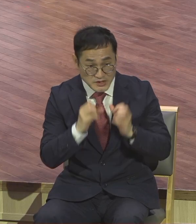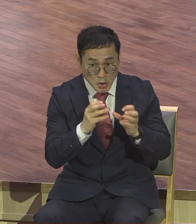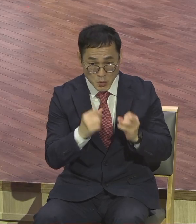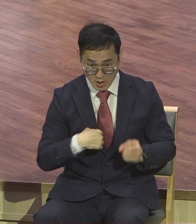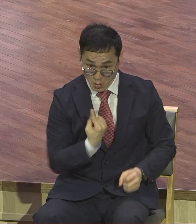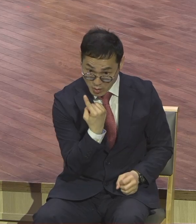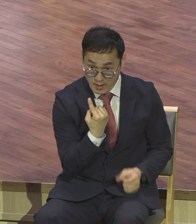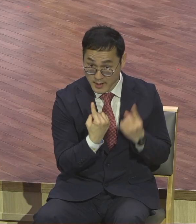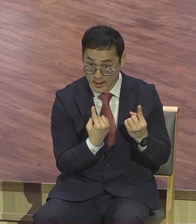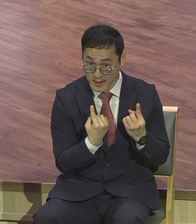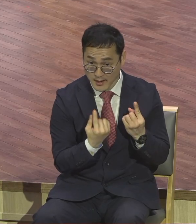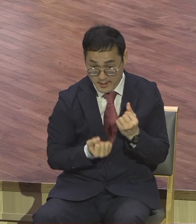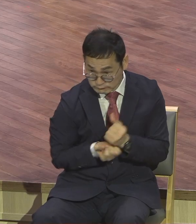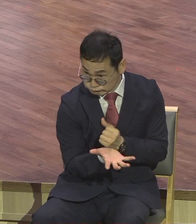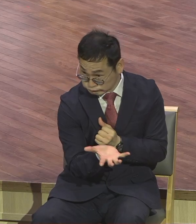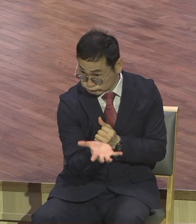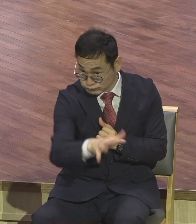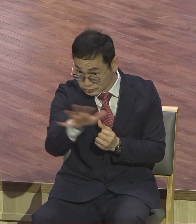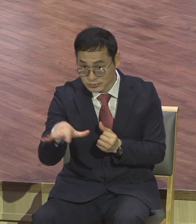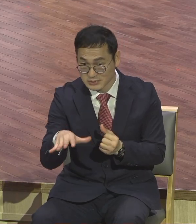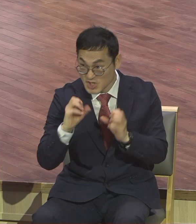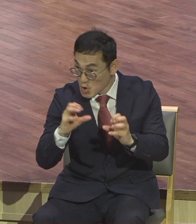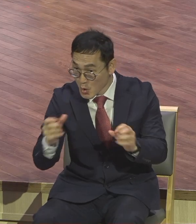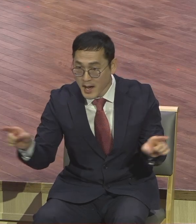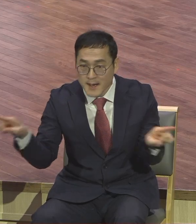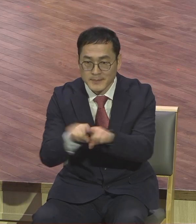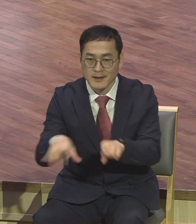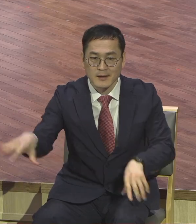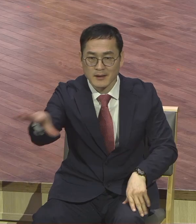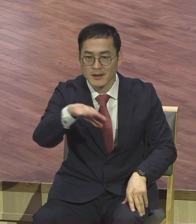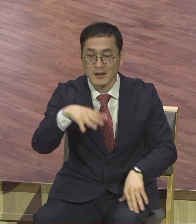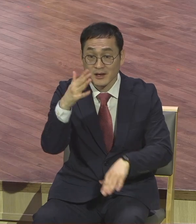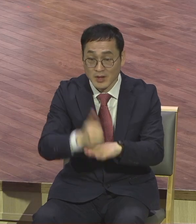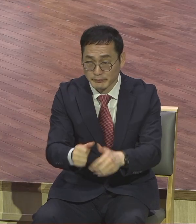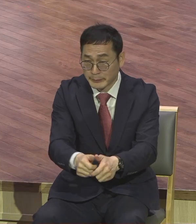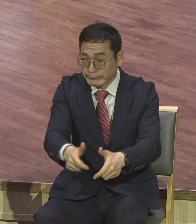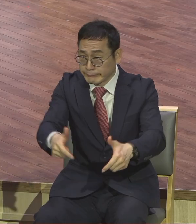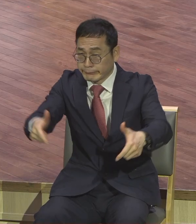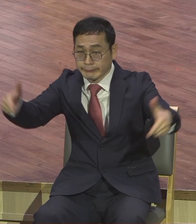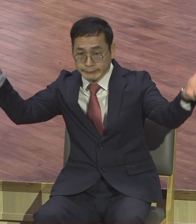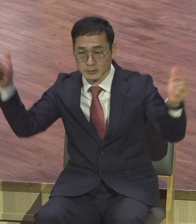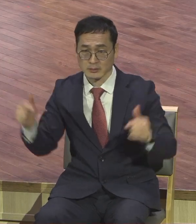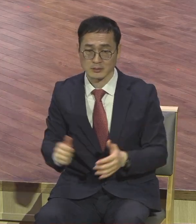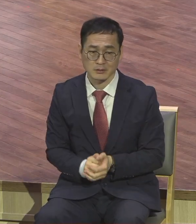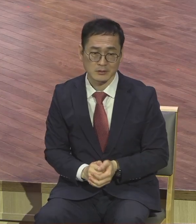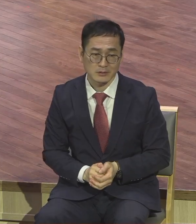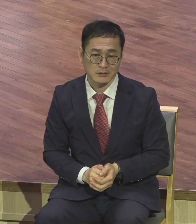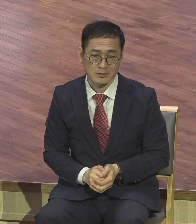나서 3-4백 명이 되는 교회가 5천명이 되어버려요. 그건 다 인정하는 거예요. 전설이라고